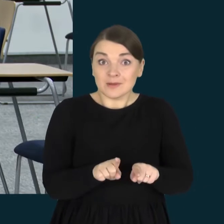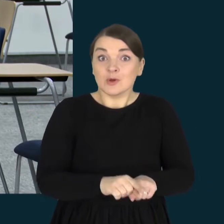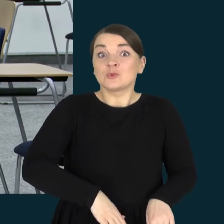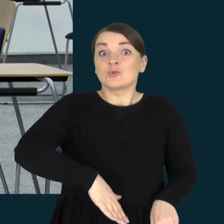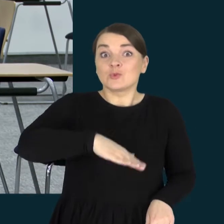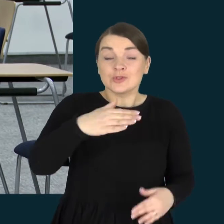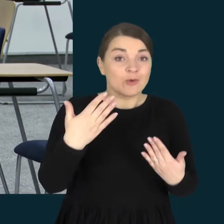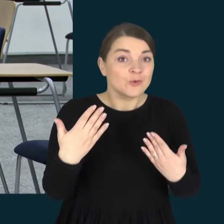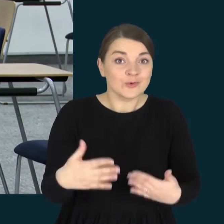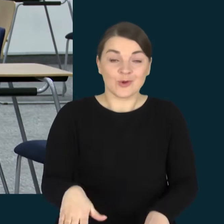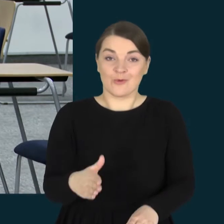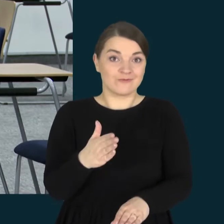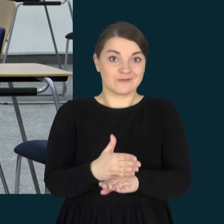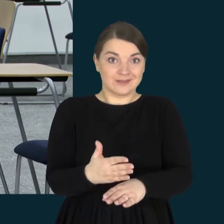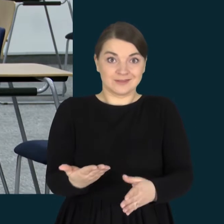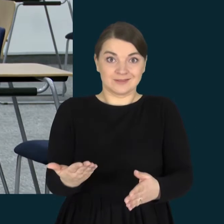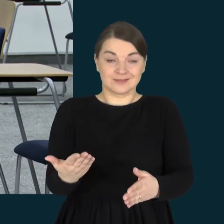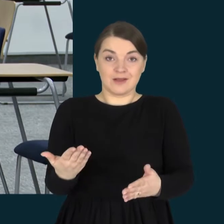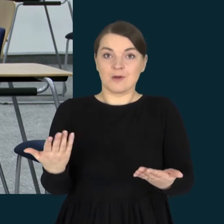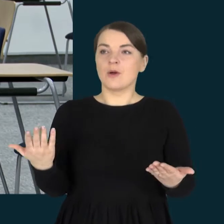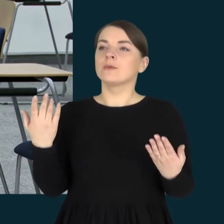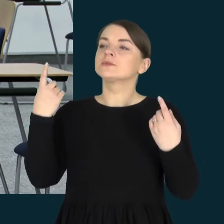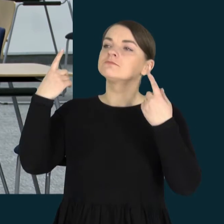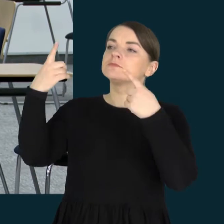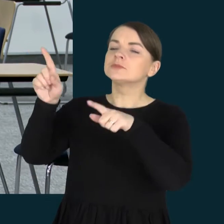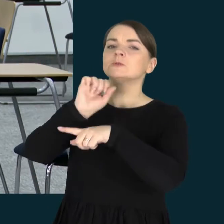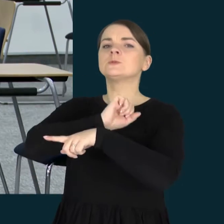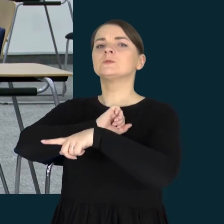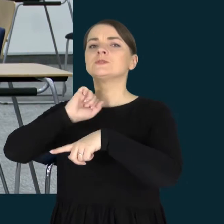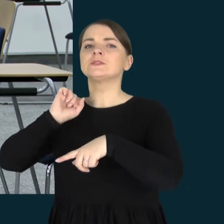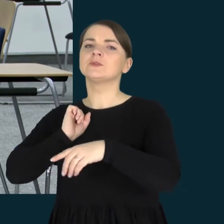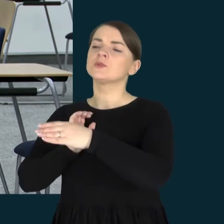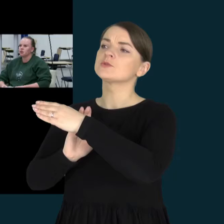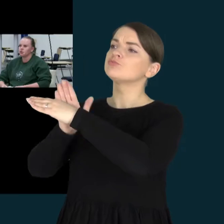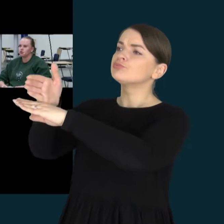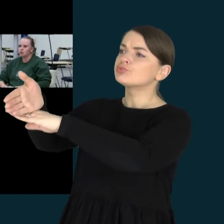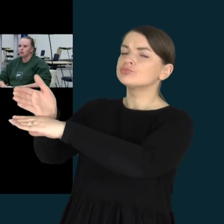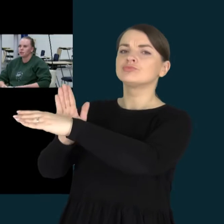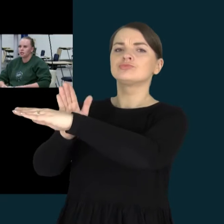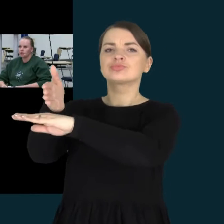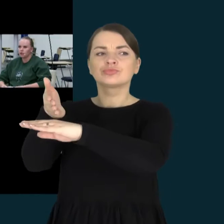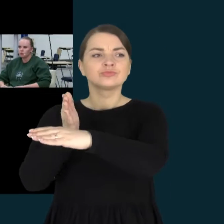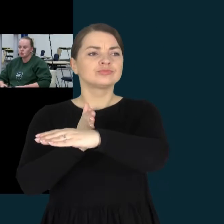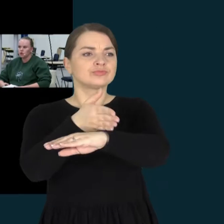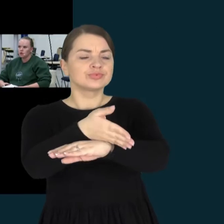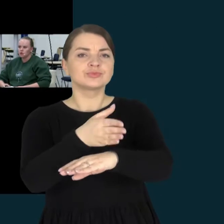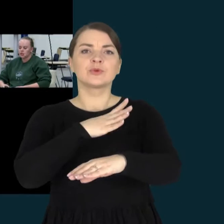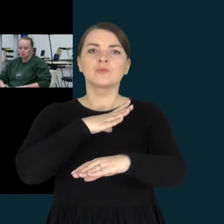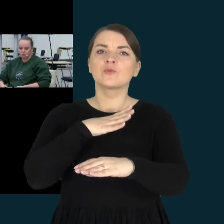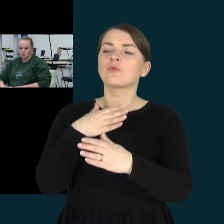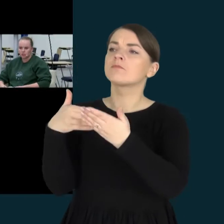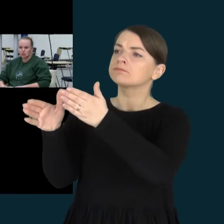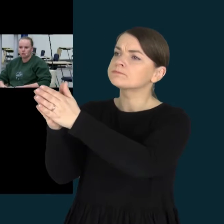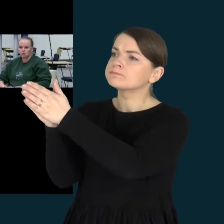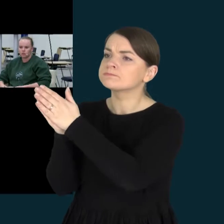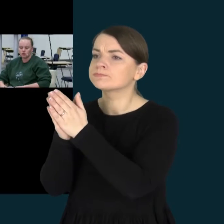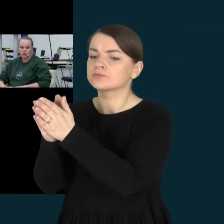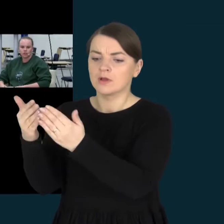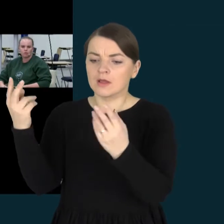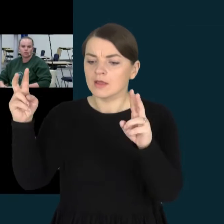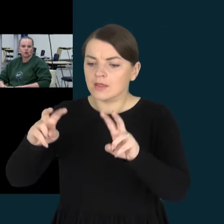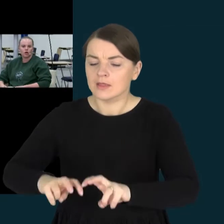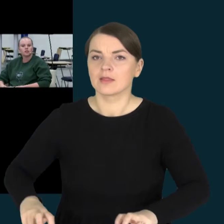išaugo. Mes kreipiamės į kitus daktarus, ieškojame atsakymų, kreipiamės į